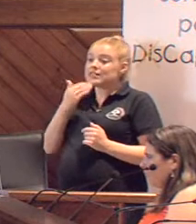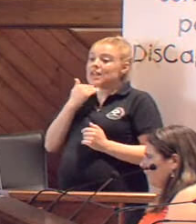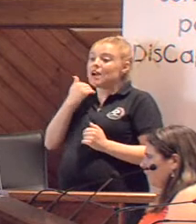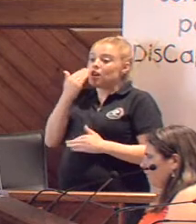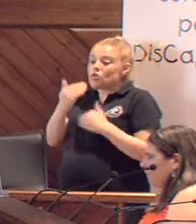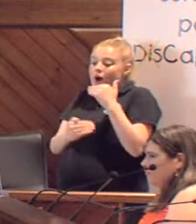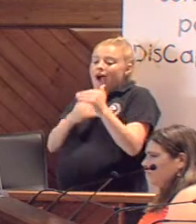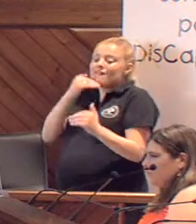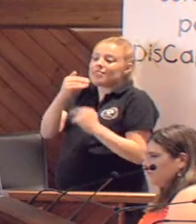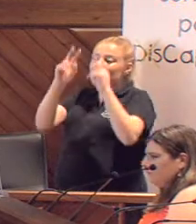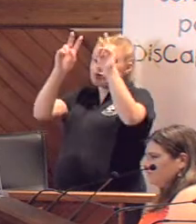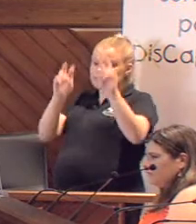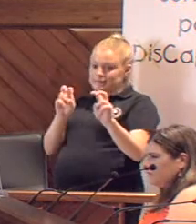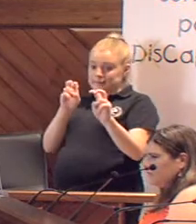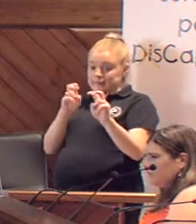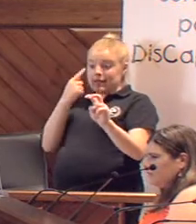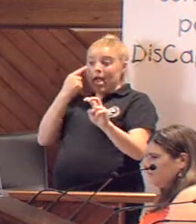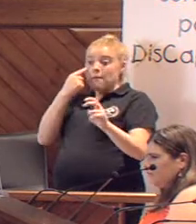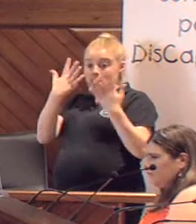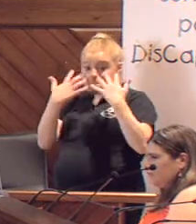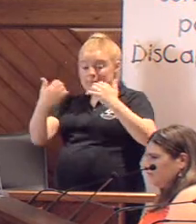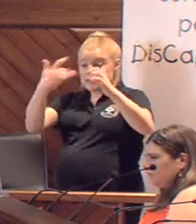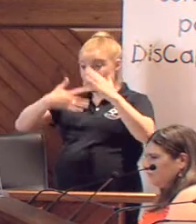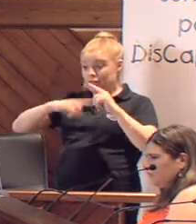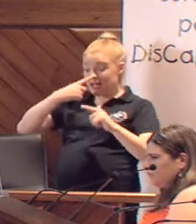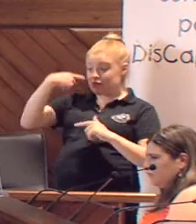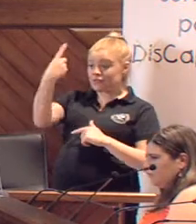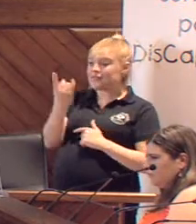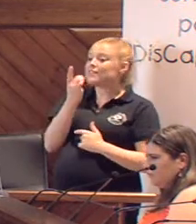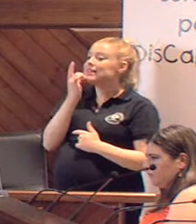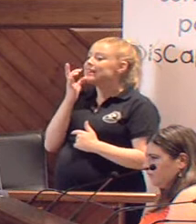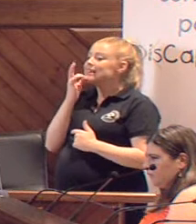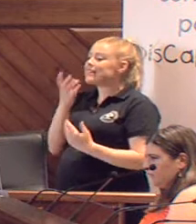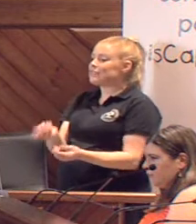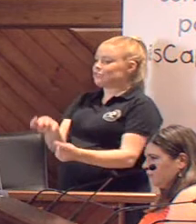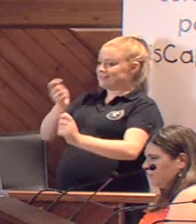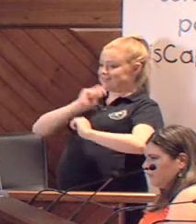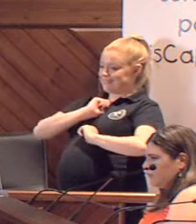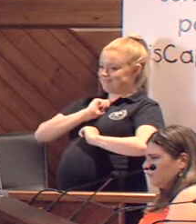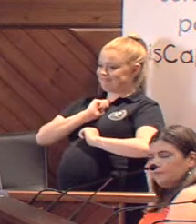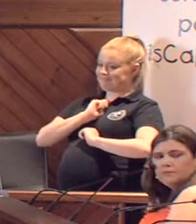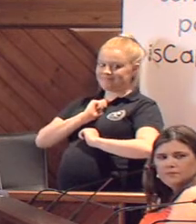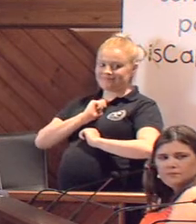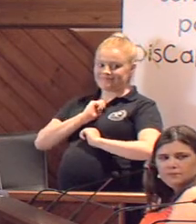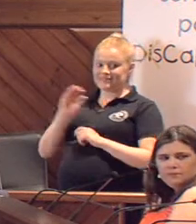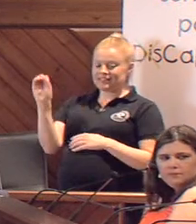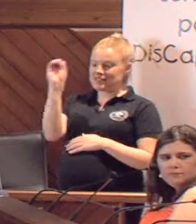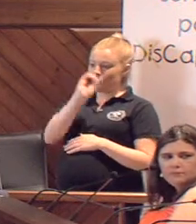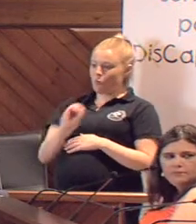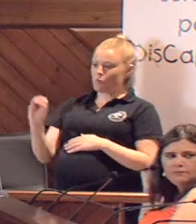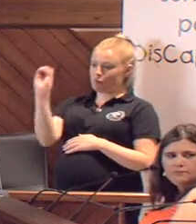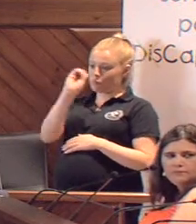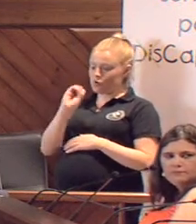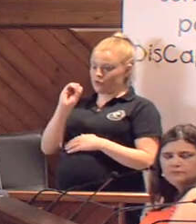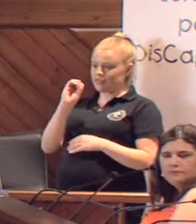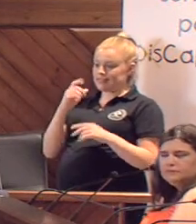este tema, y para el Pleno del año próximo nos dieran las datas. Este año desde PRODE, el grupo de